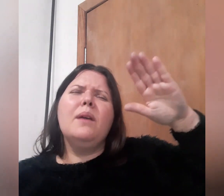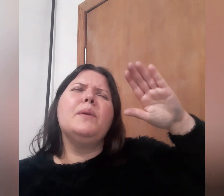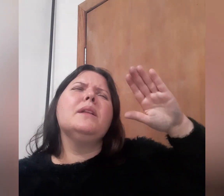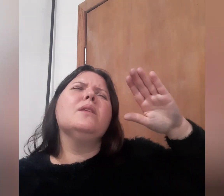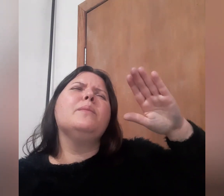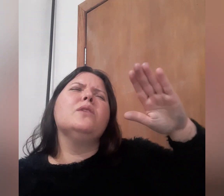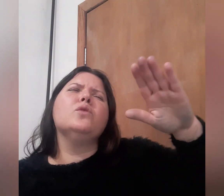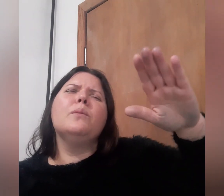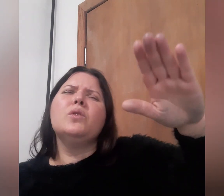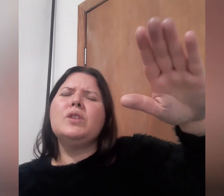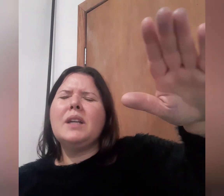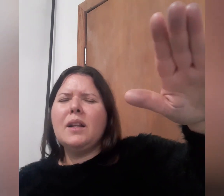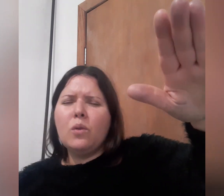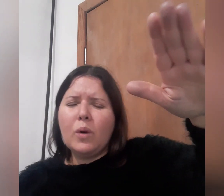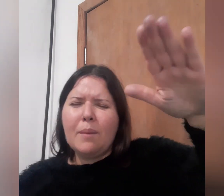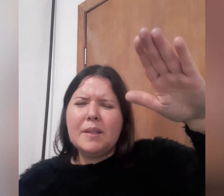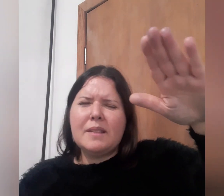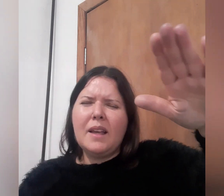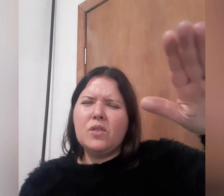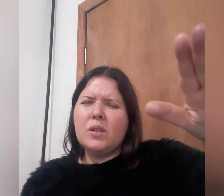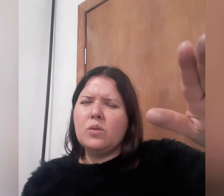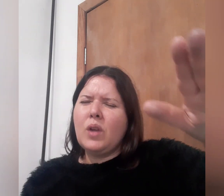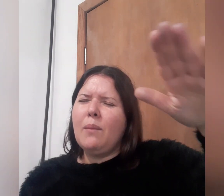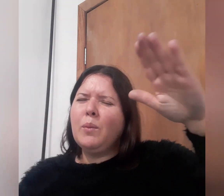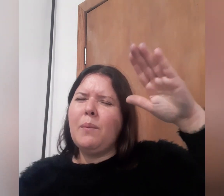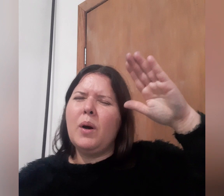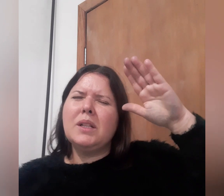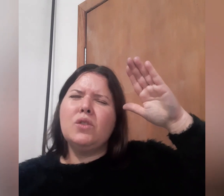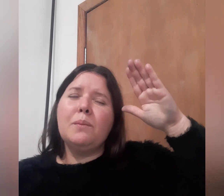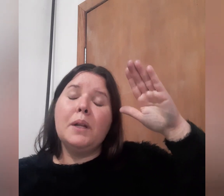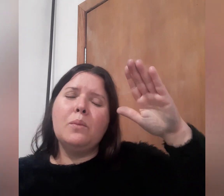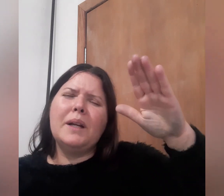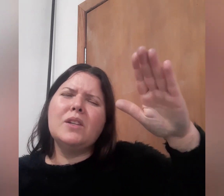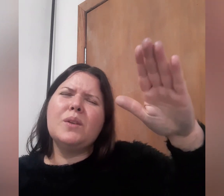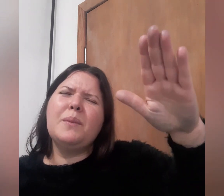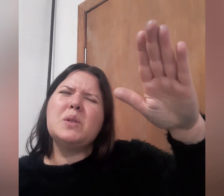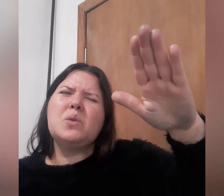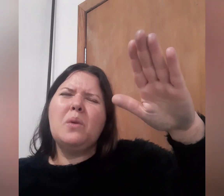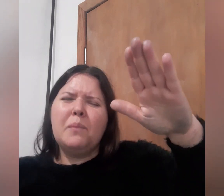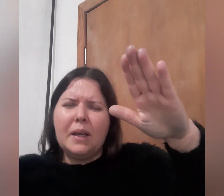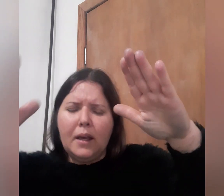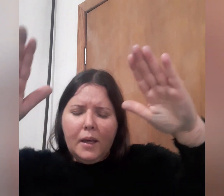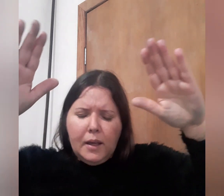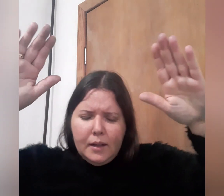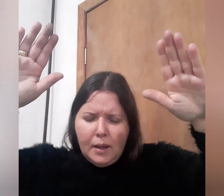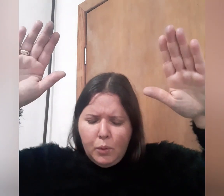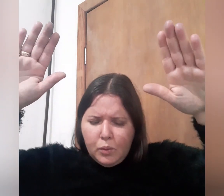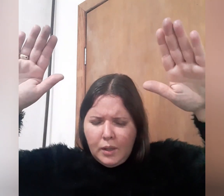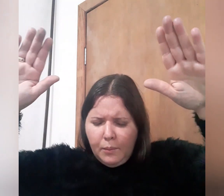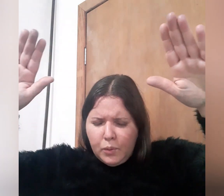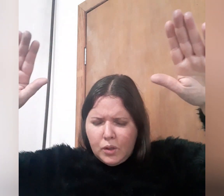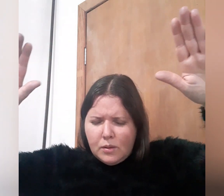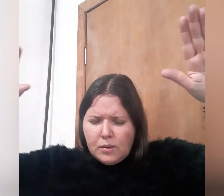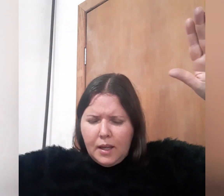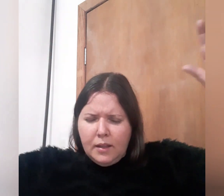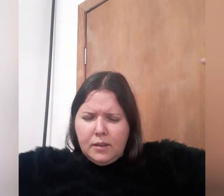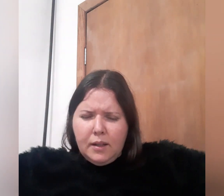repreendendo, Pai, demônios que querem colocar miséria, Jesus. Abre uma porta de emprego para esta pessoa, Pai, que há muito tempo, Jesus. Rei de